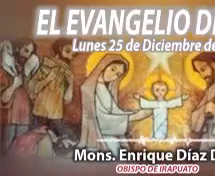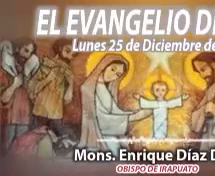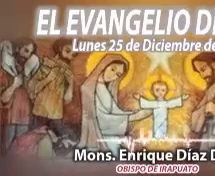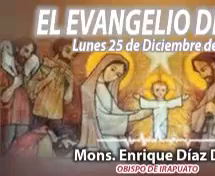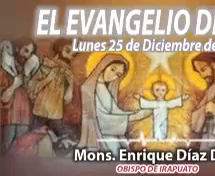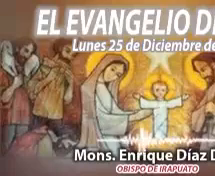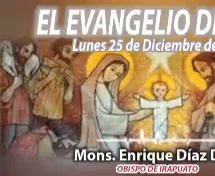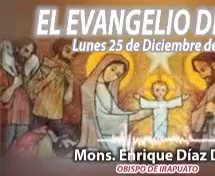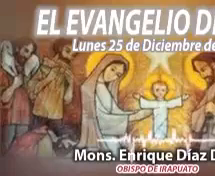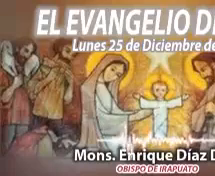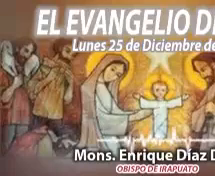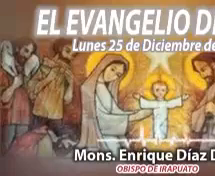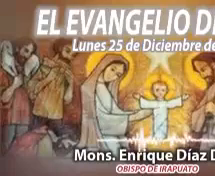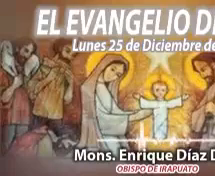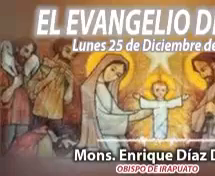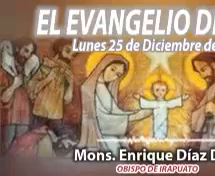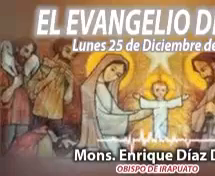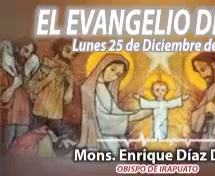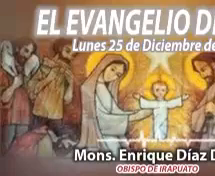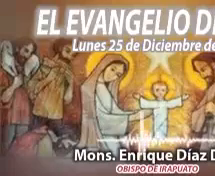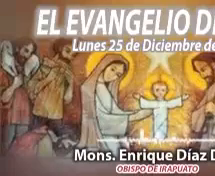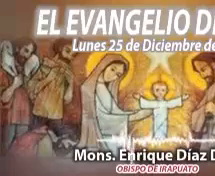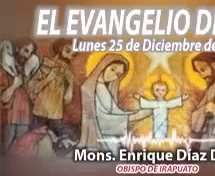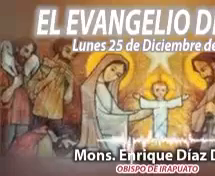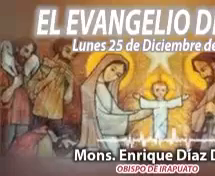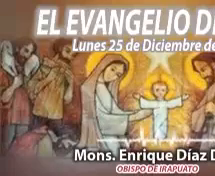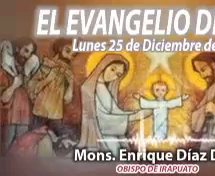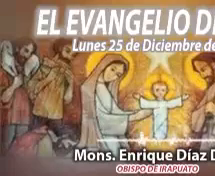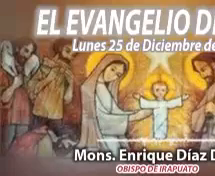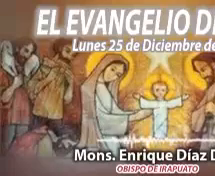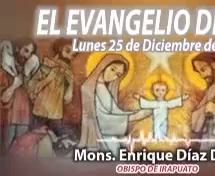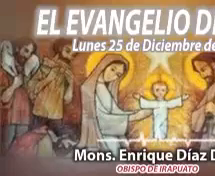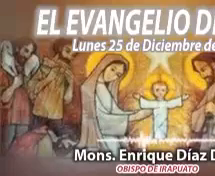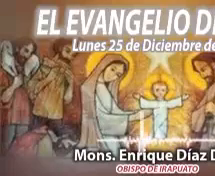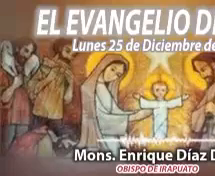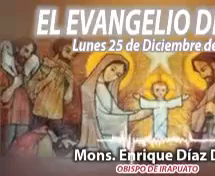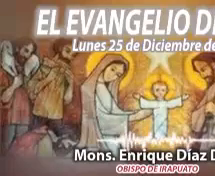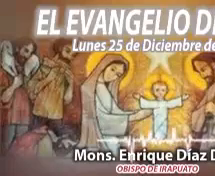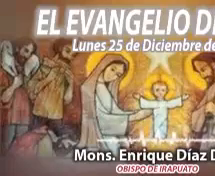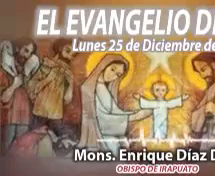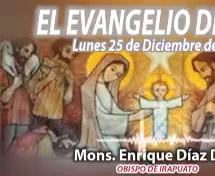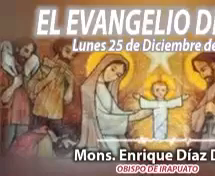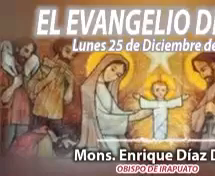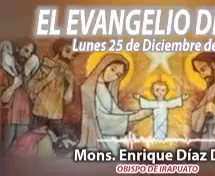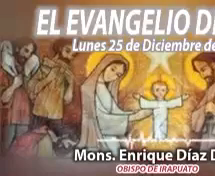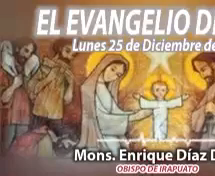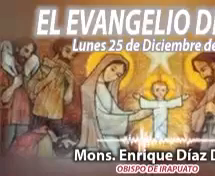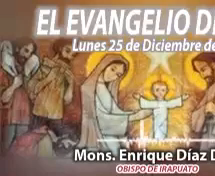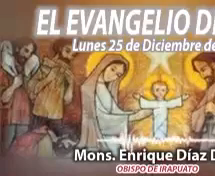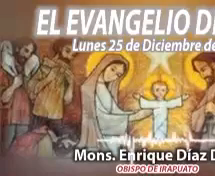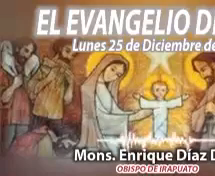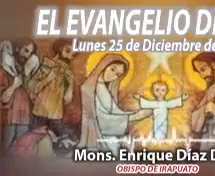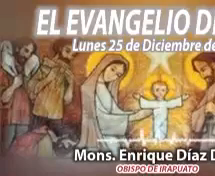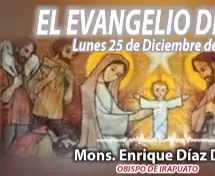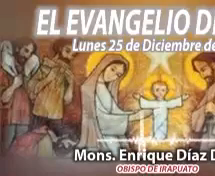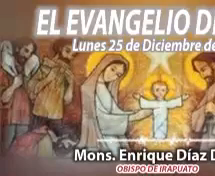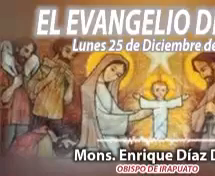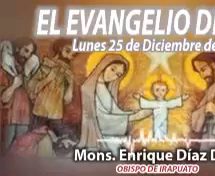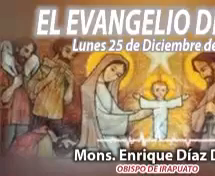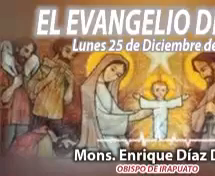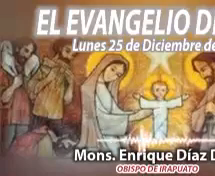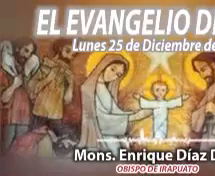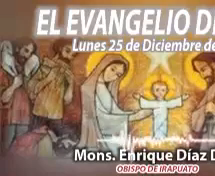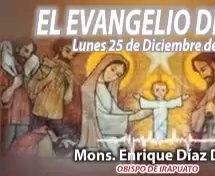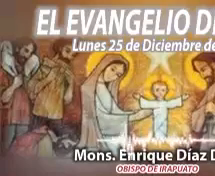fortalezcamos nuestra fe. Seamos testigos de Jesús vivo y resucitado. Es tiempo de